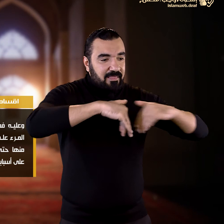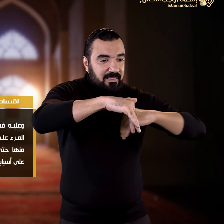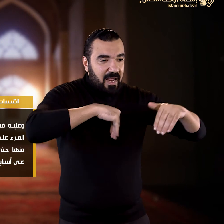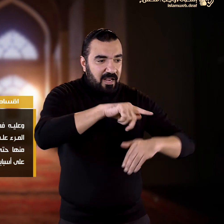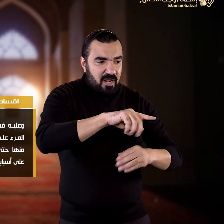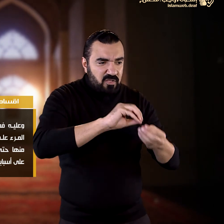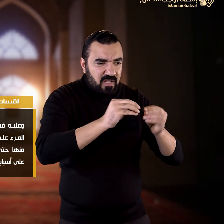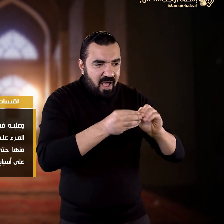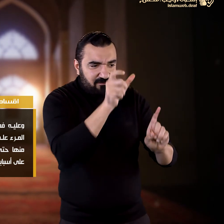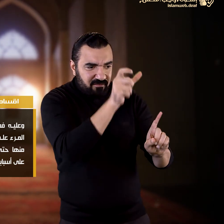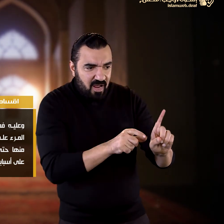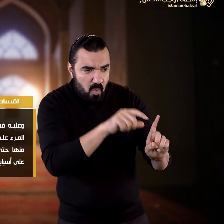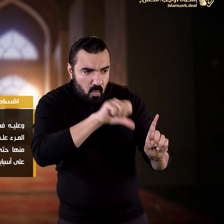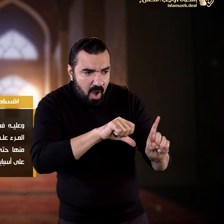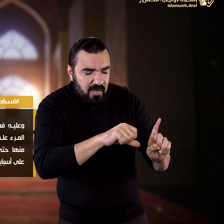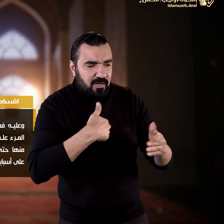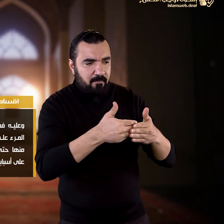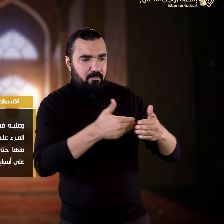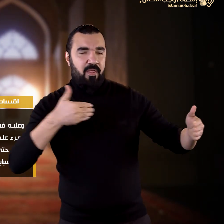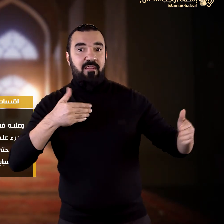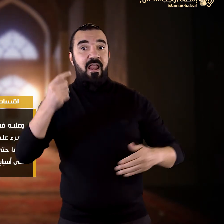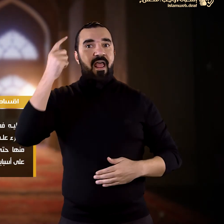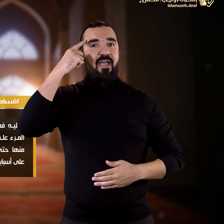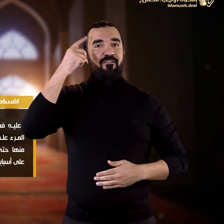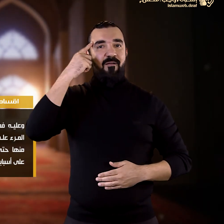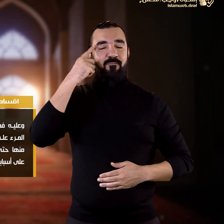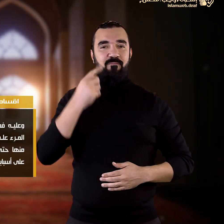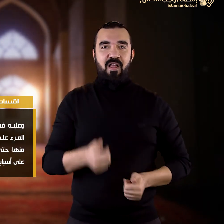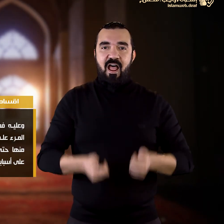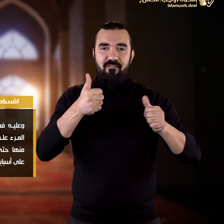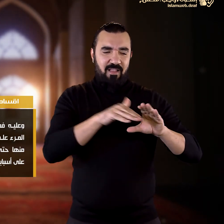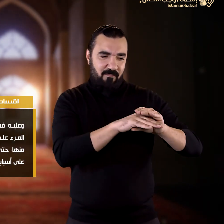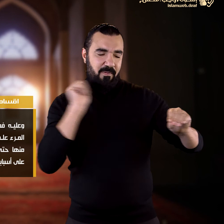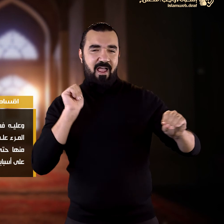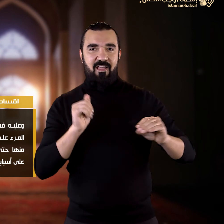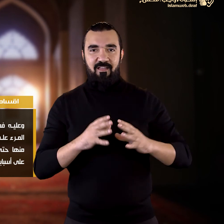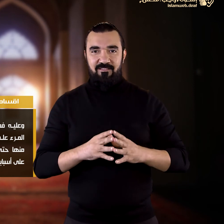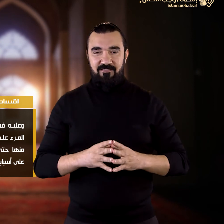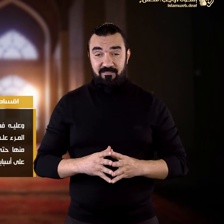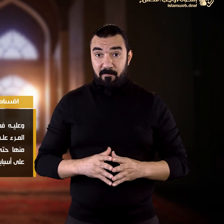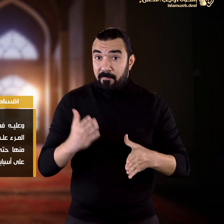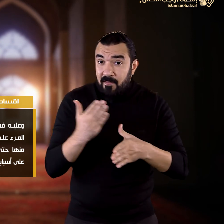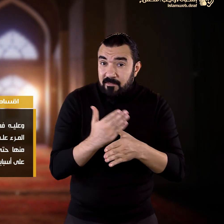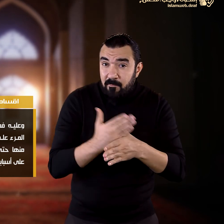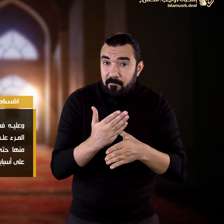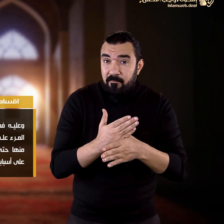ما يتصف به منها حتى يمكنه التخلص منه لأن